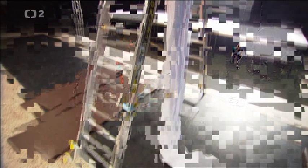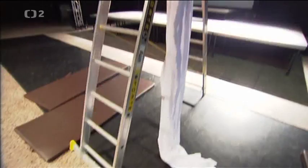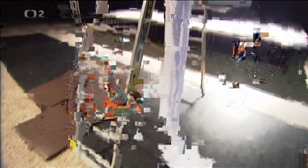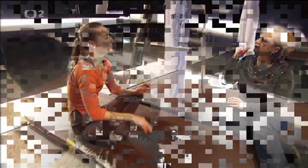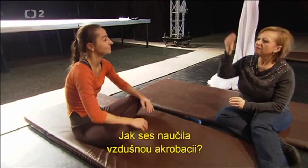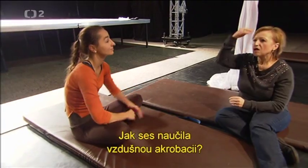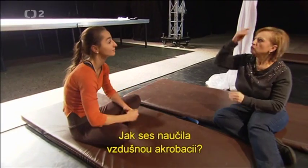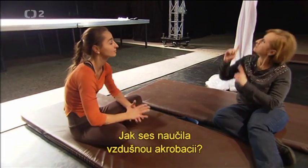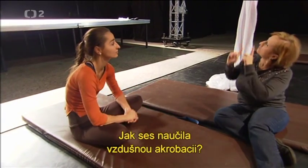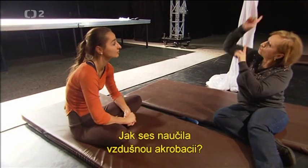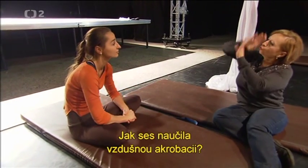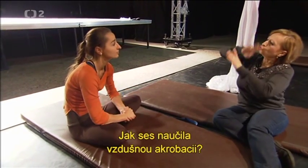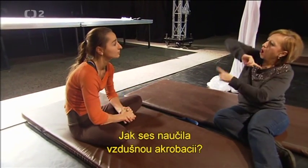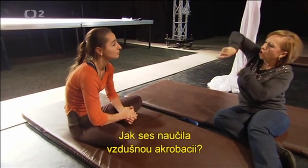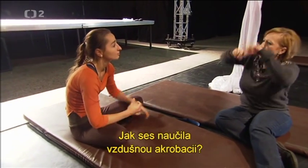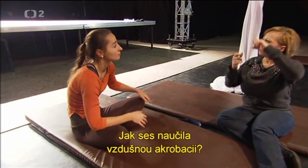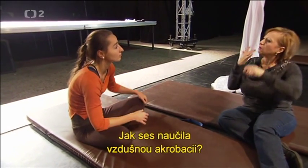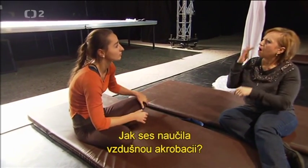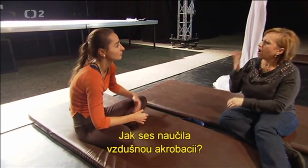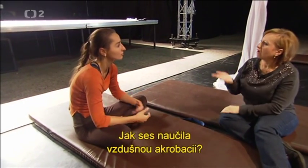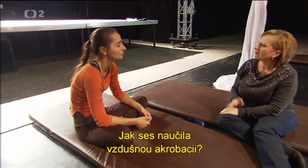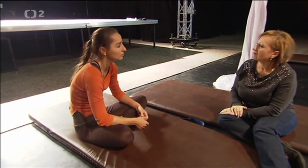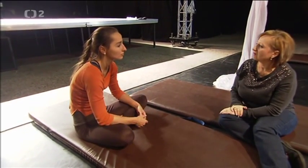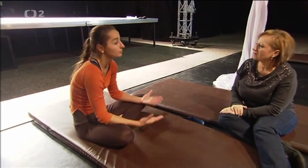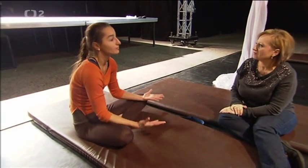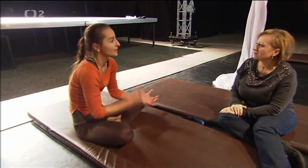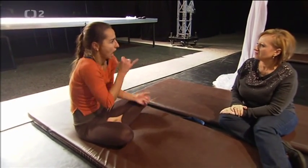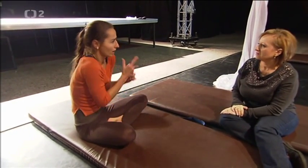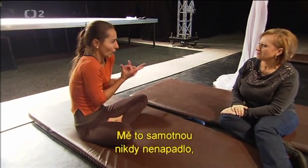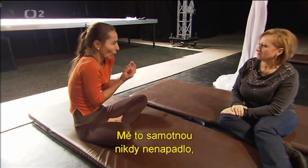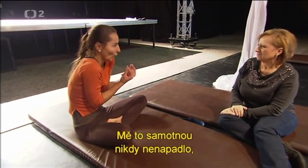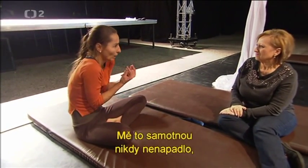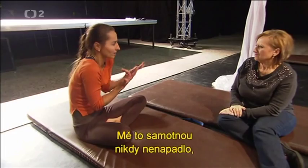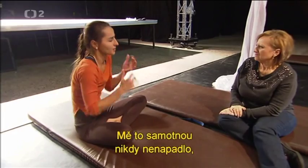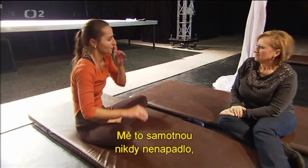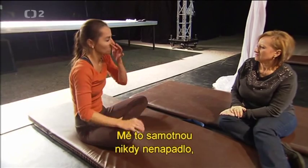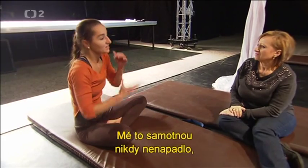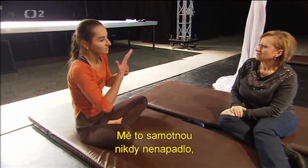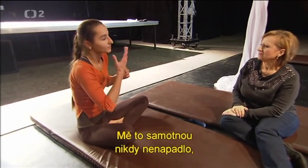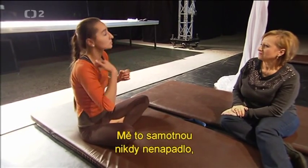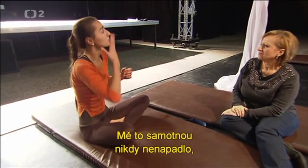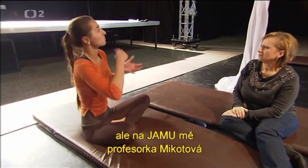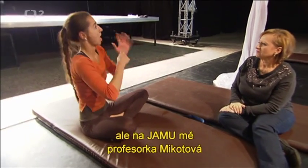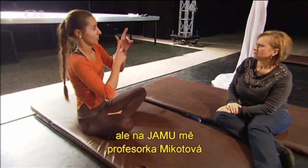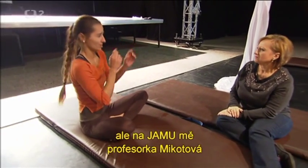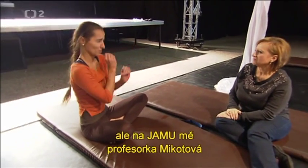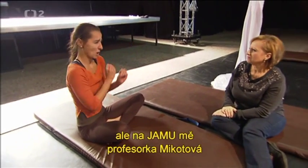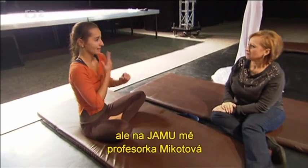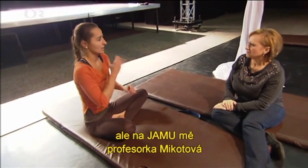Jak ses naučila vzdušnou akrobací? Mně to samotnou nikdy nenapadlo, ale na jamu mě profesorka